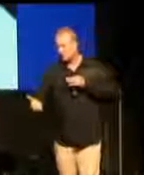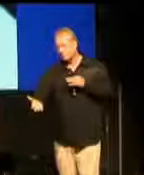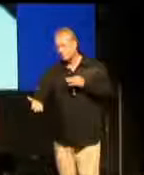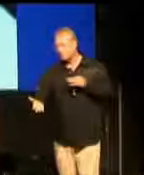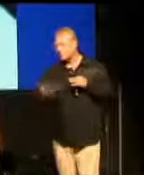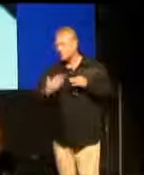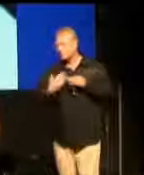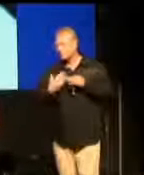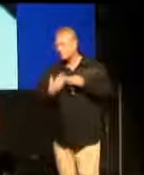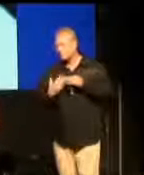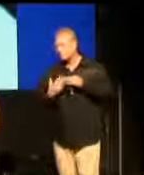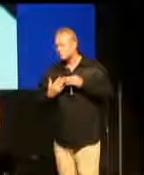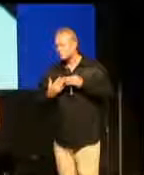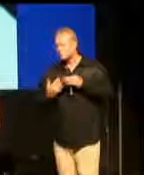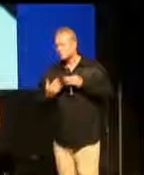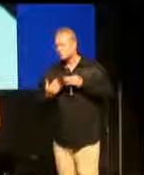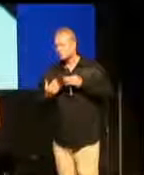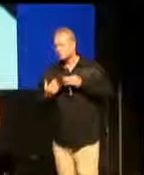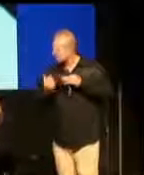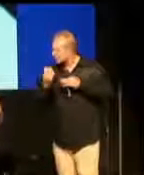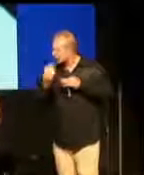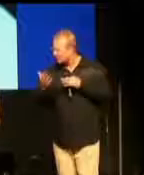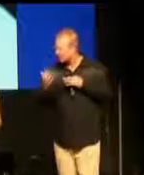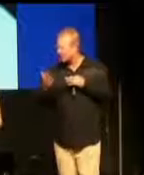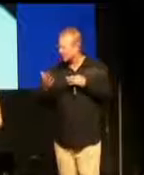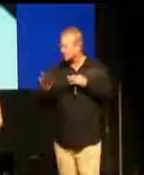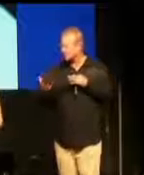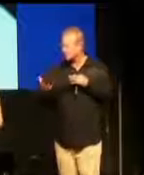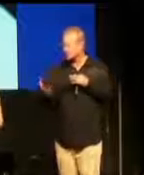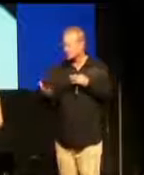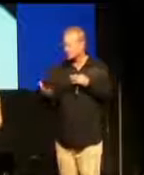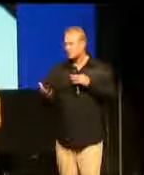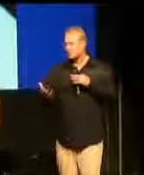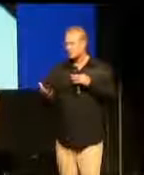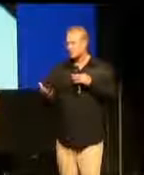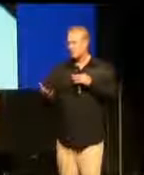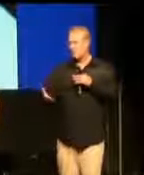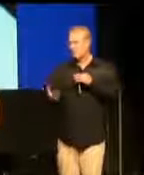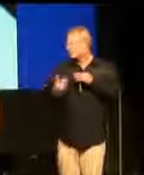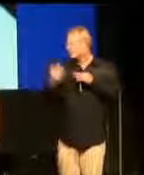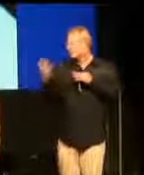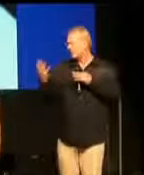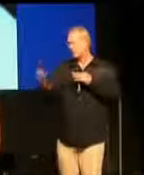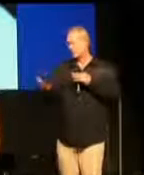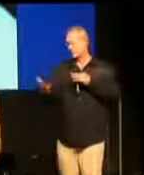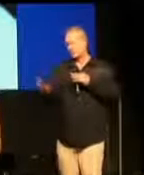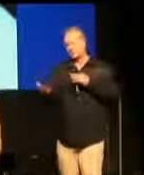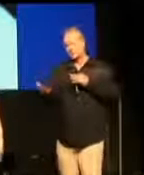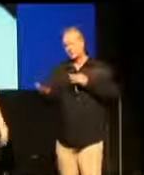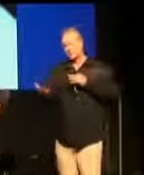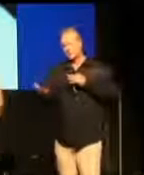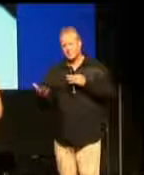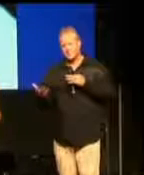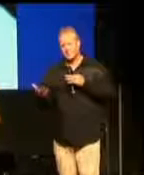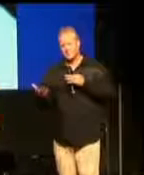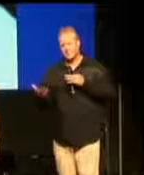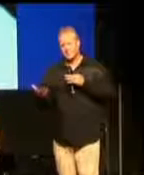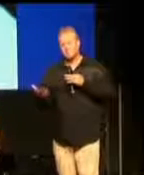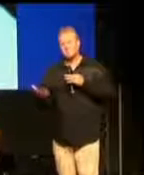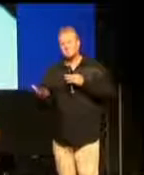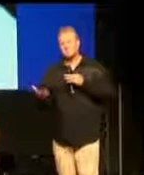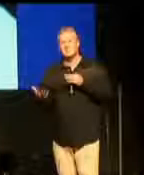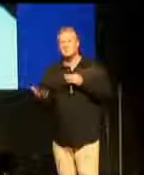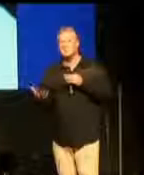müsste ich hier auf Erden leben. Da dachte ich mir, das habe ich ja noch nie getan. Ich habe ihm ja nie mein Leben gegeben. Ich habe nicht einmal an ihn